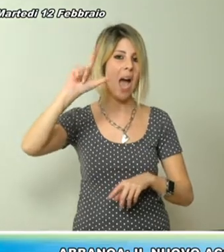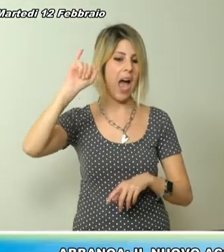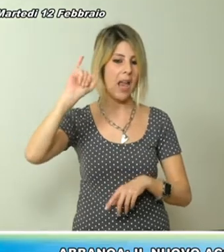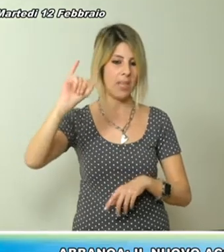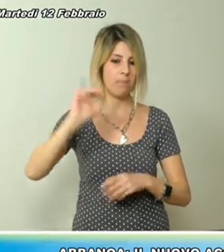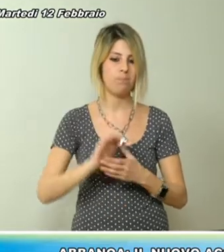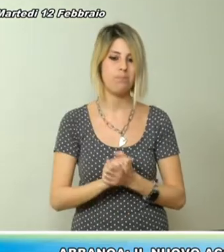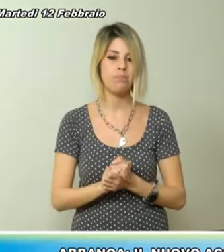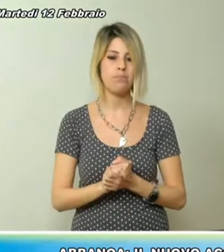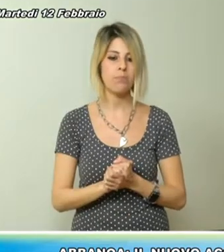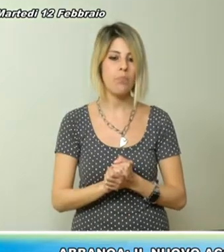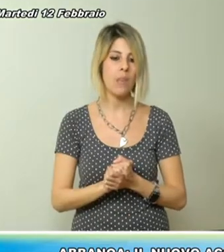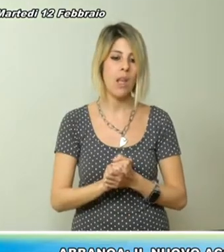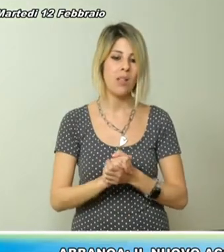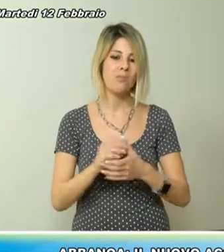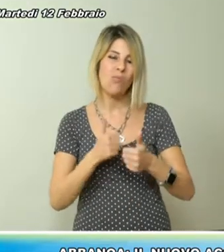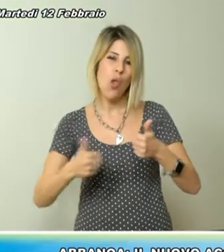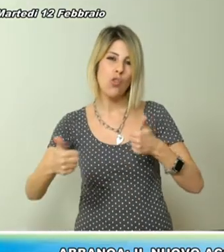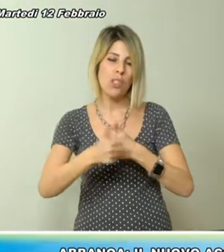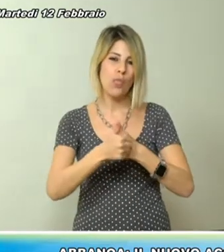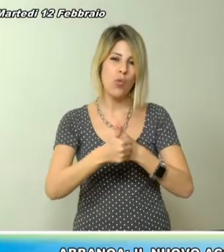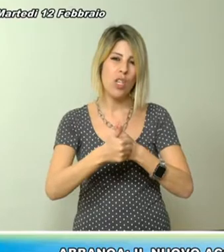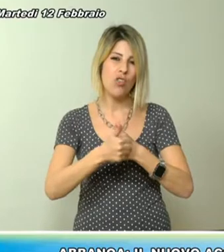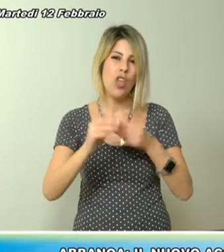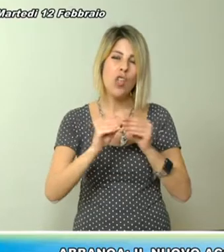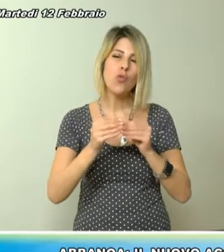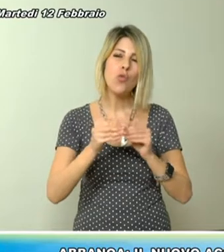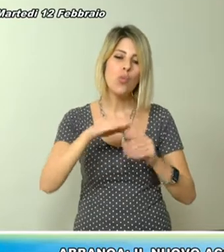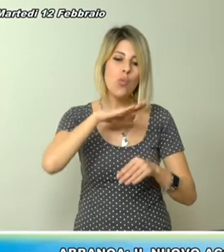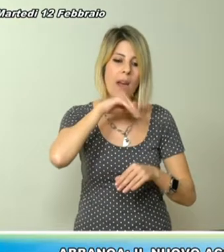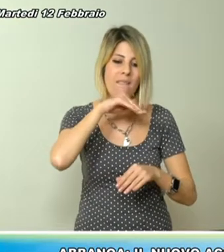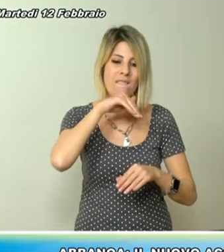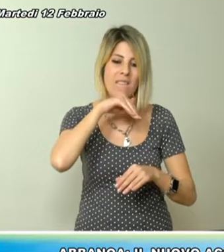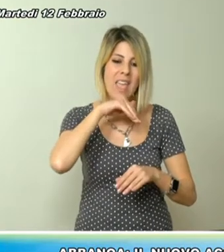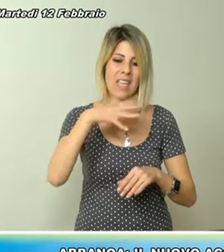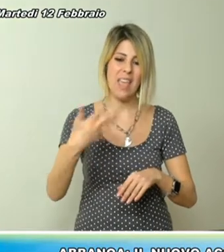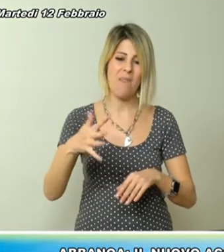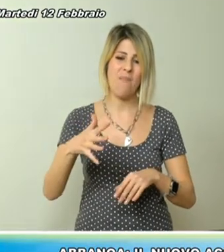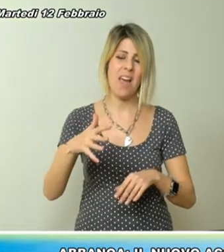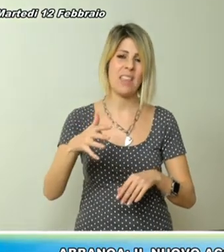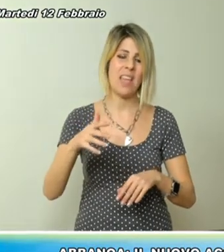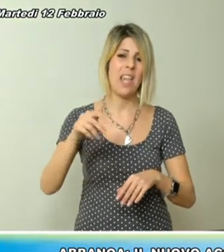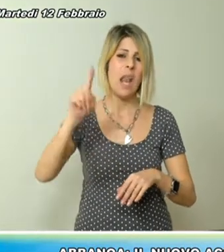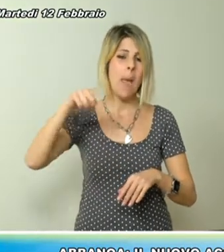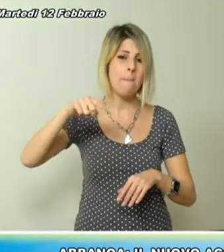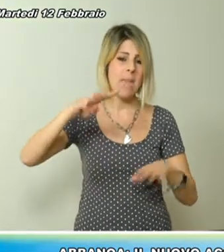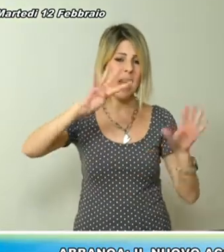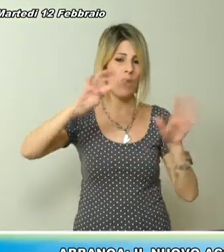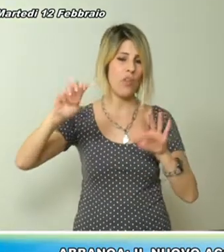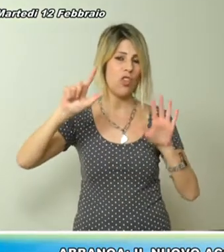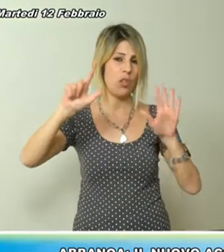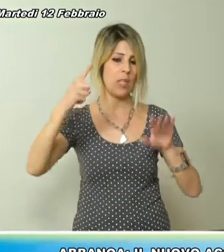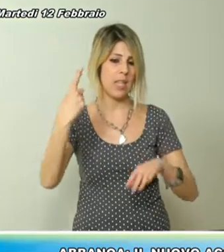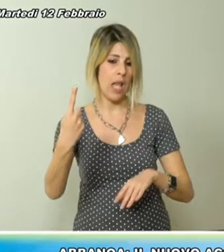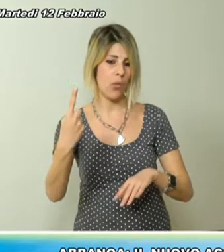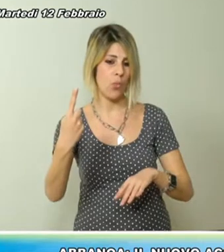e garantisce l'approvvigionamento idrico di Oristano, Sia